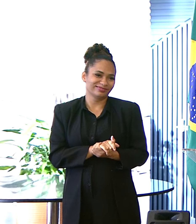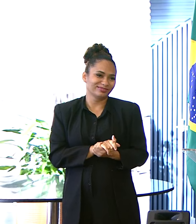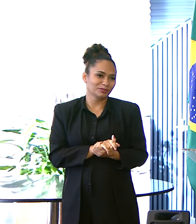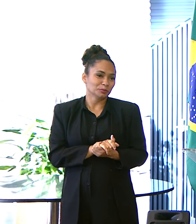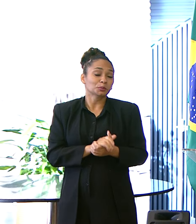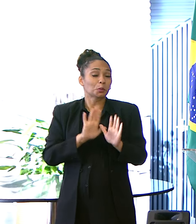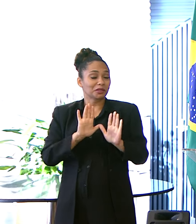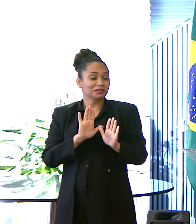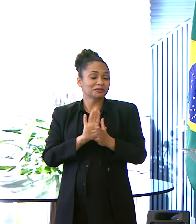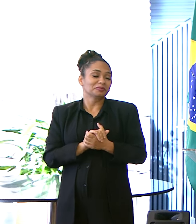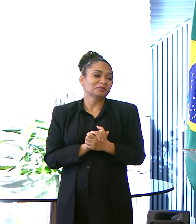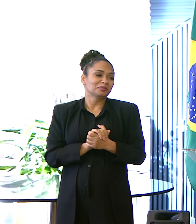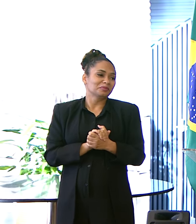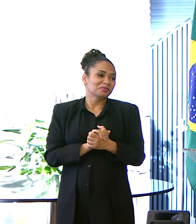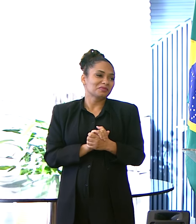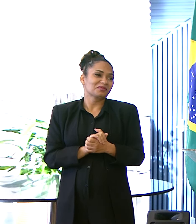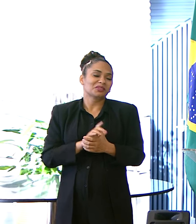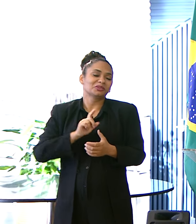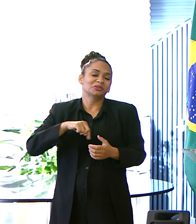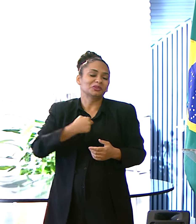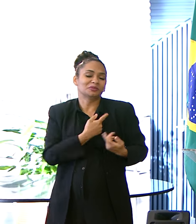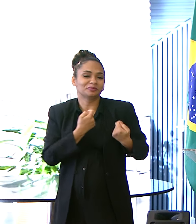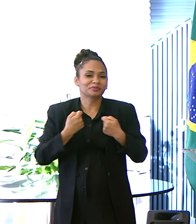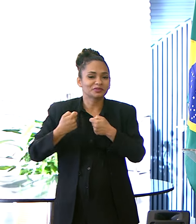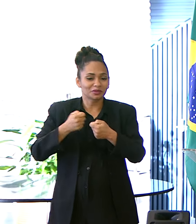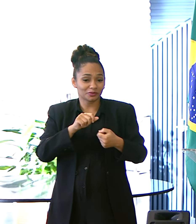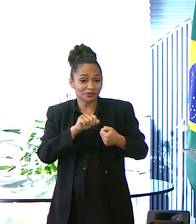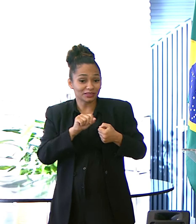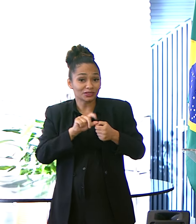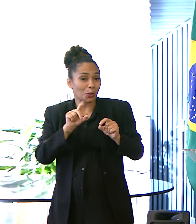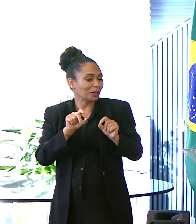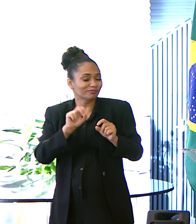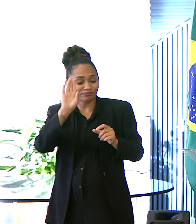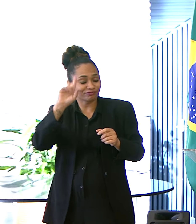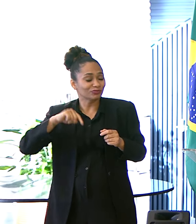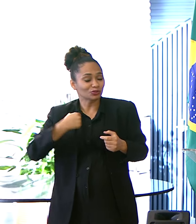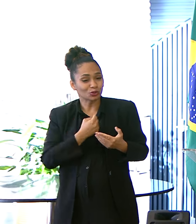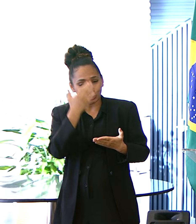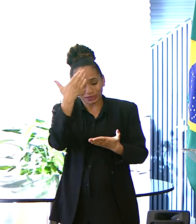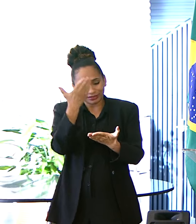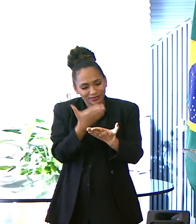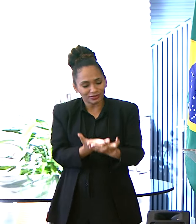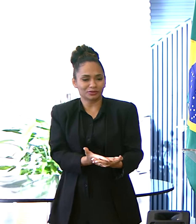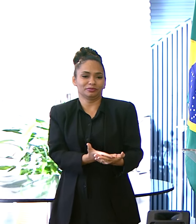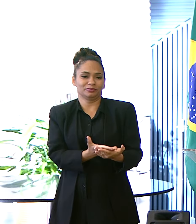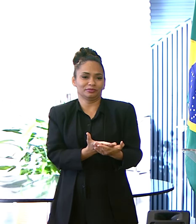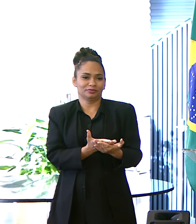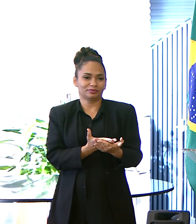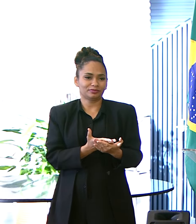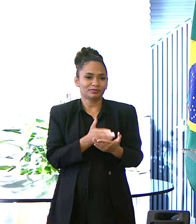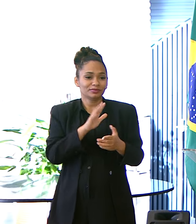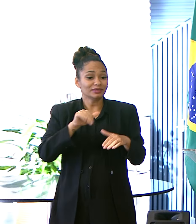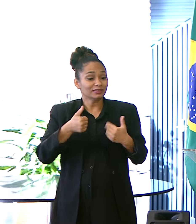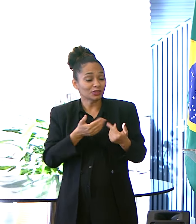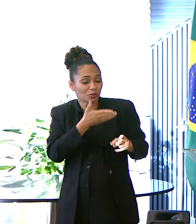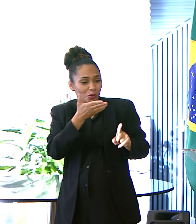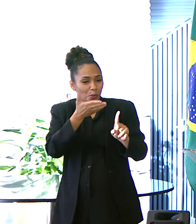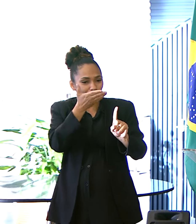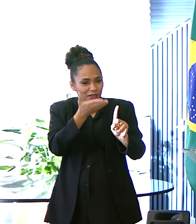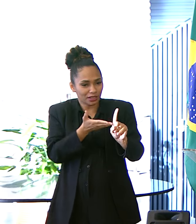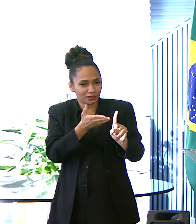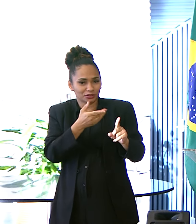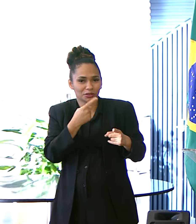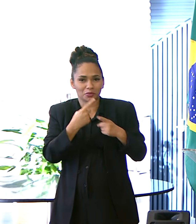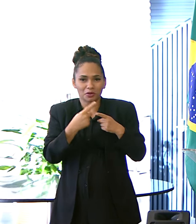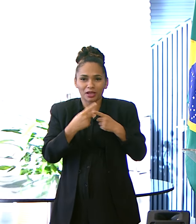Mas enfim A gente tem que fazer O que a gente acredita Né E aí eu quero fazer Minha homenagem Porque